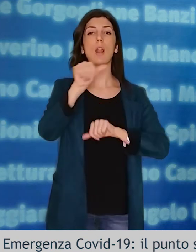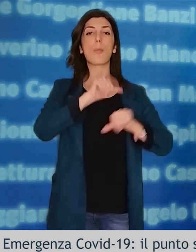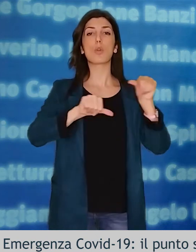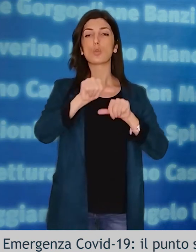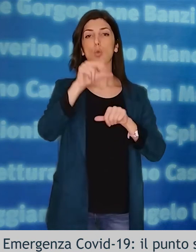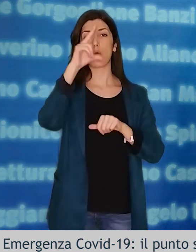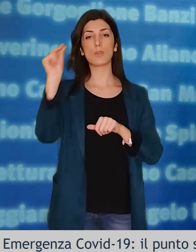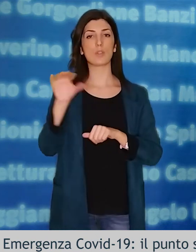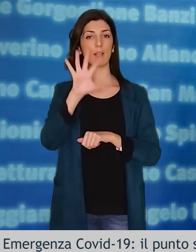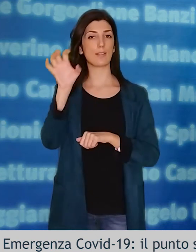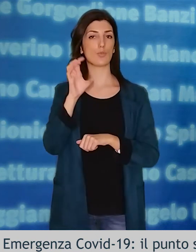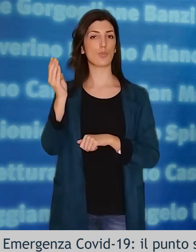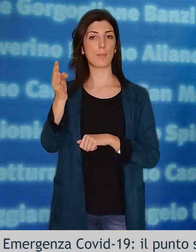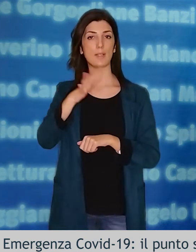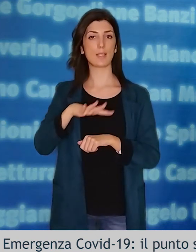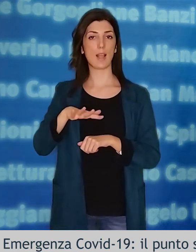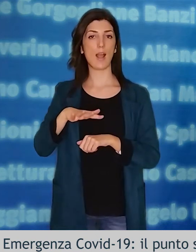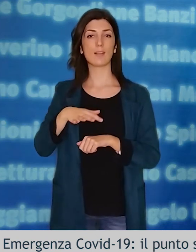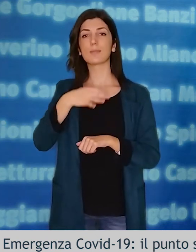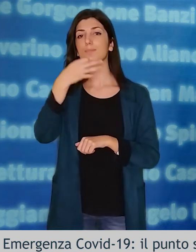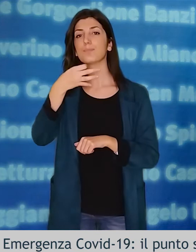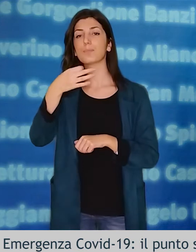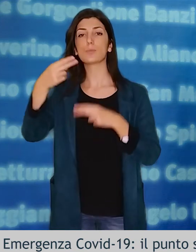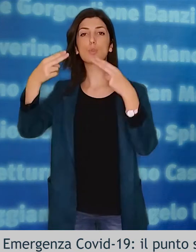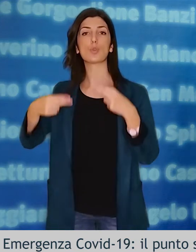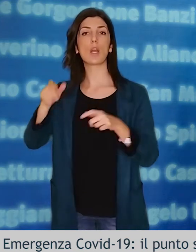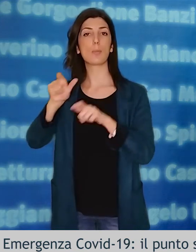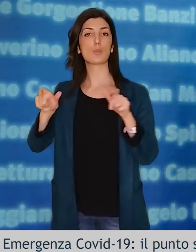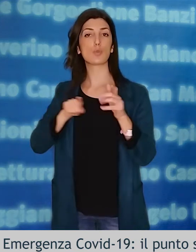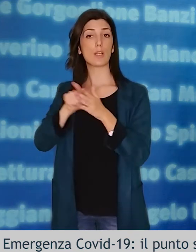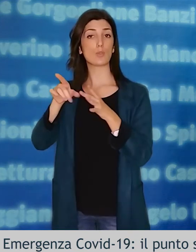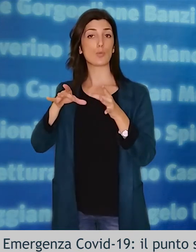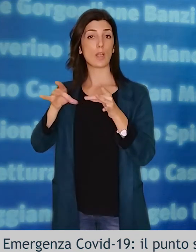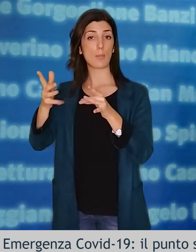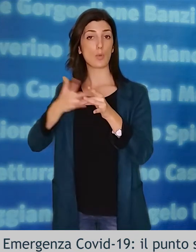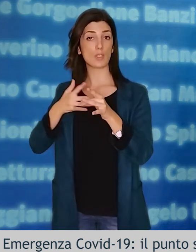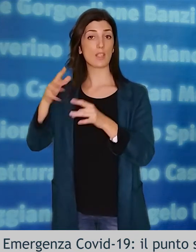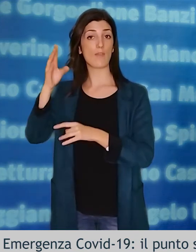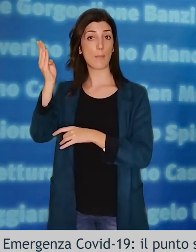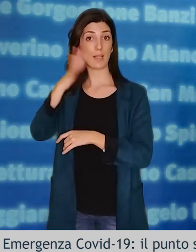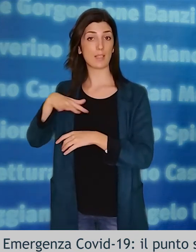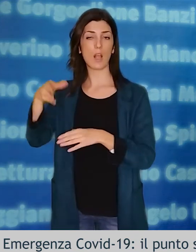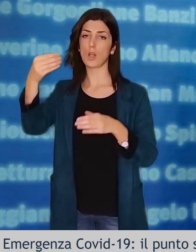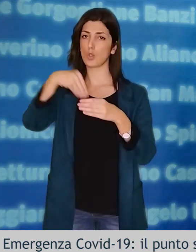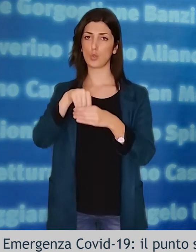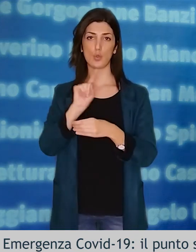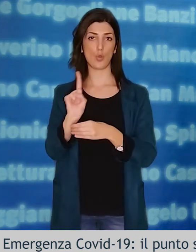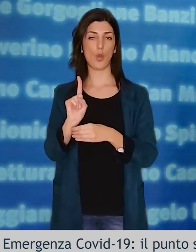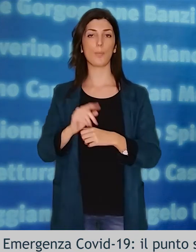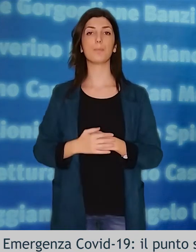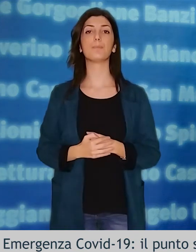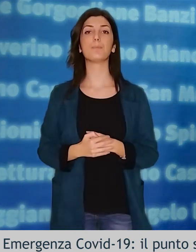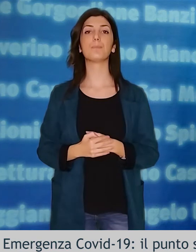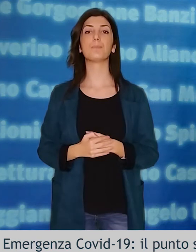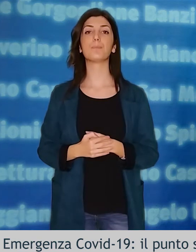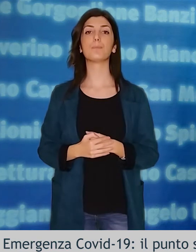Regione non rientrano nel computo totale dei positivi della Regione Basilicata. Sul totale dei